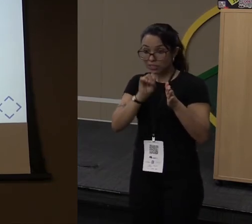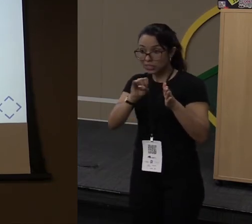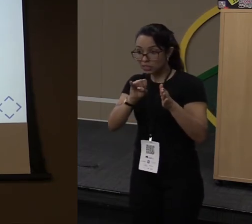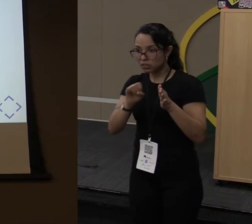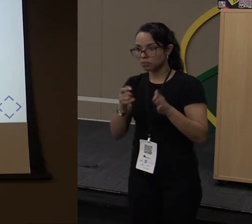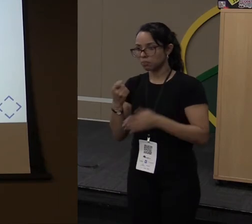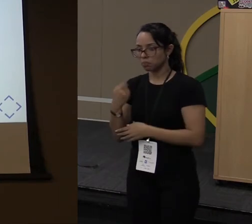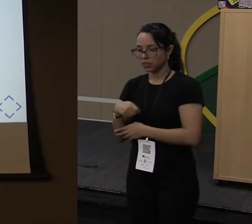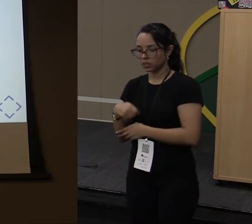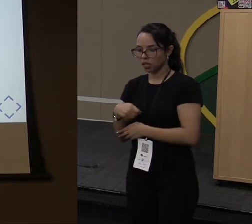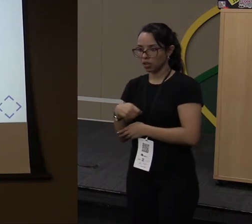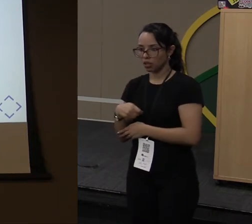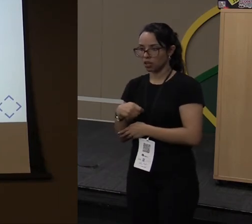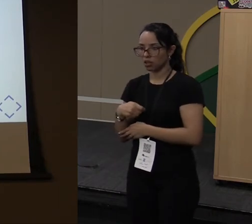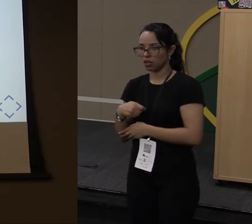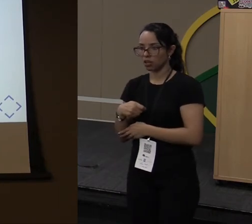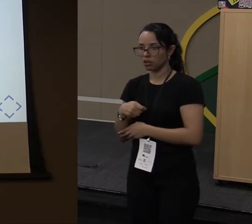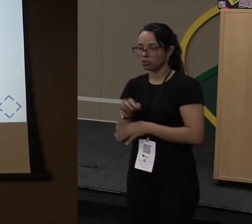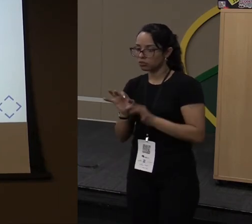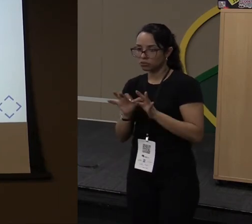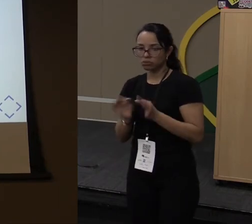É uma Mata, é simplesmente isso.